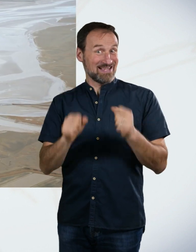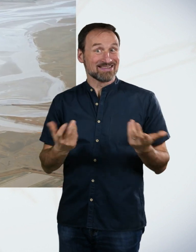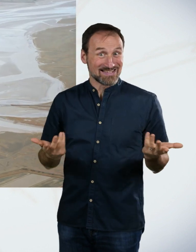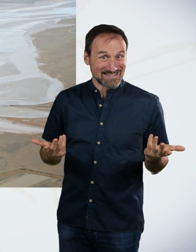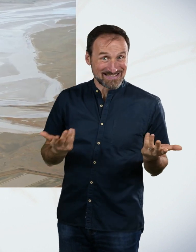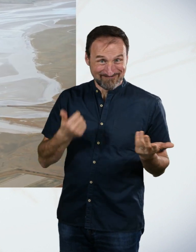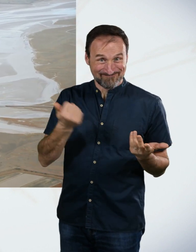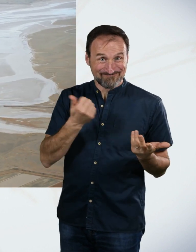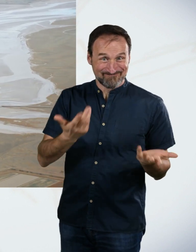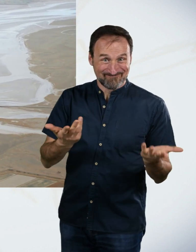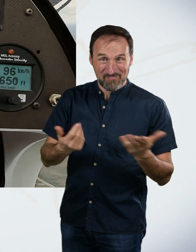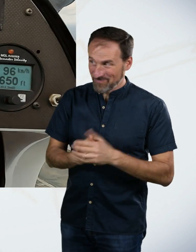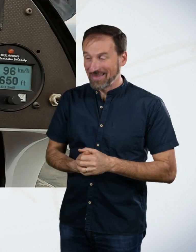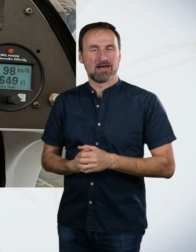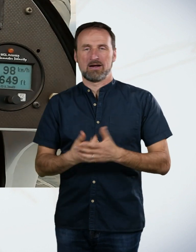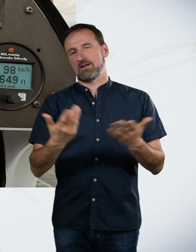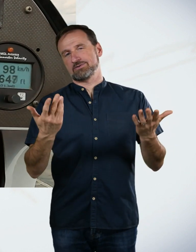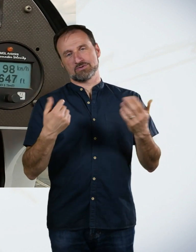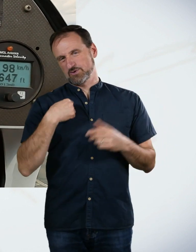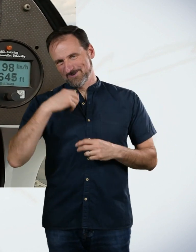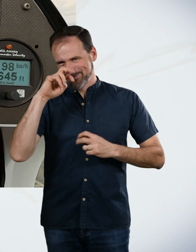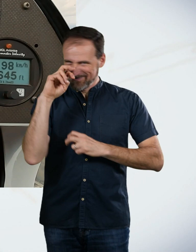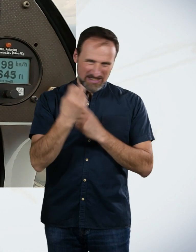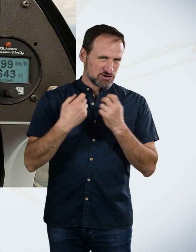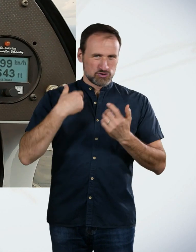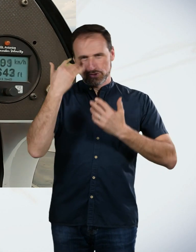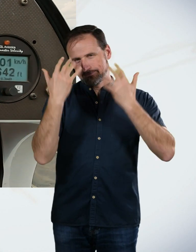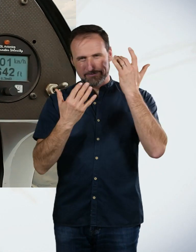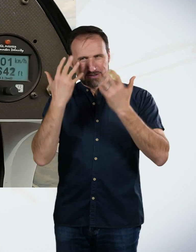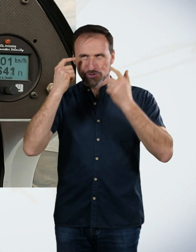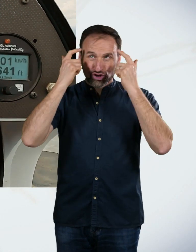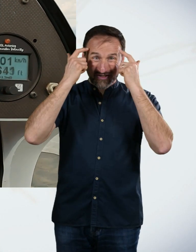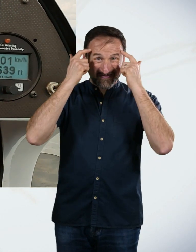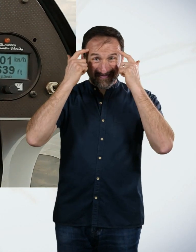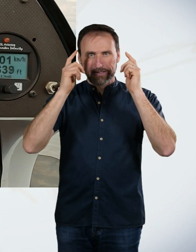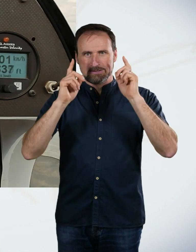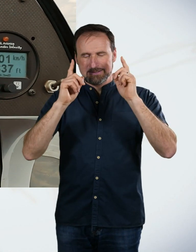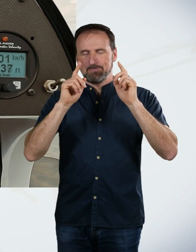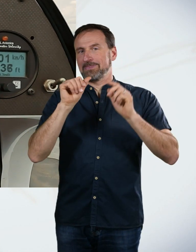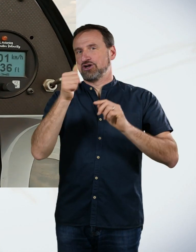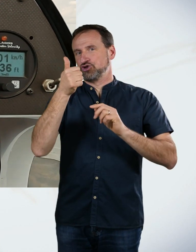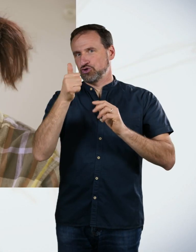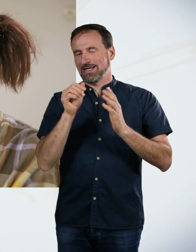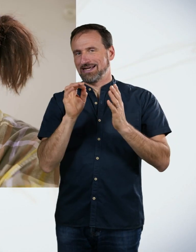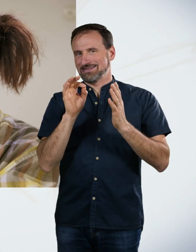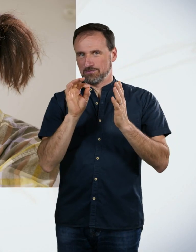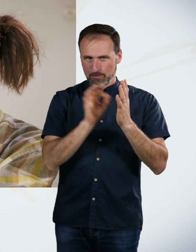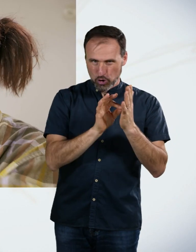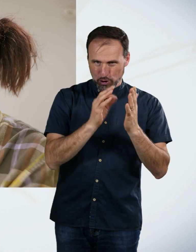Ich habe also versucht, mein ganzes mathematisches Wissen hervorzurufen. Punkt vor Strich. Also wusste ich,